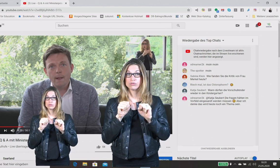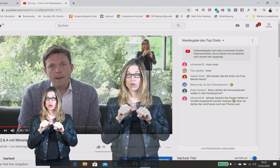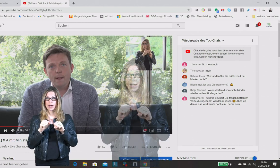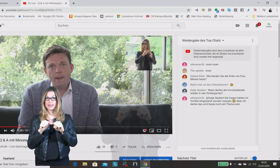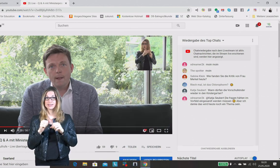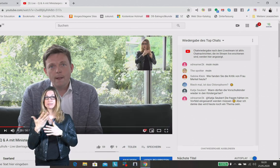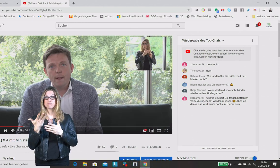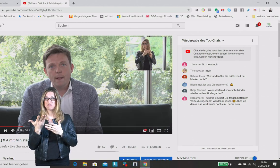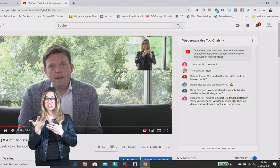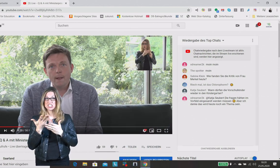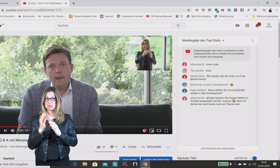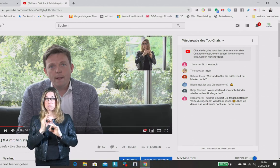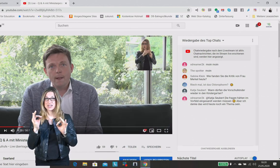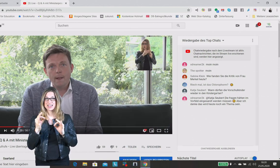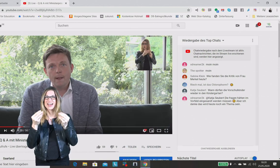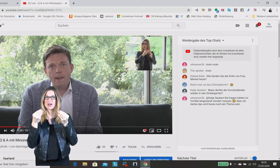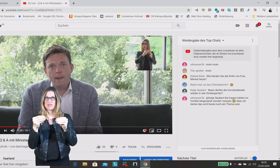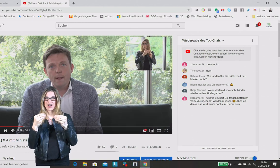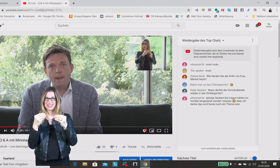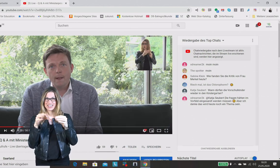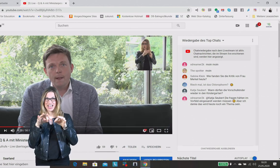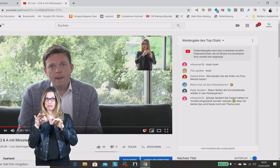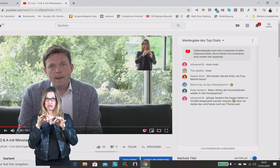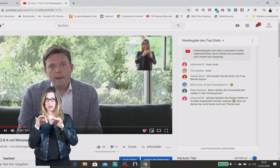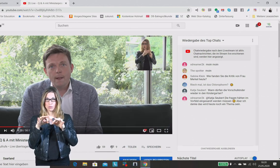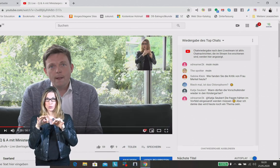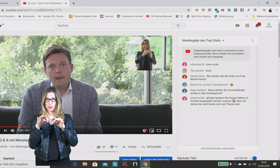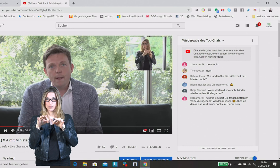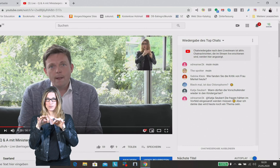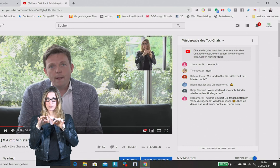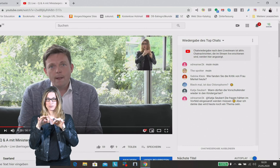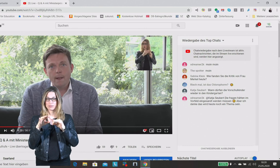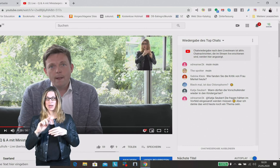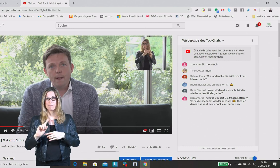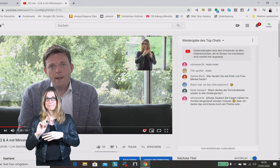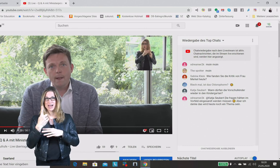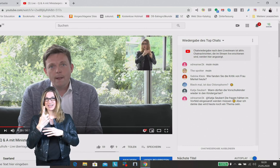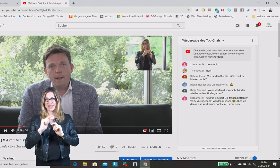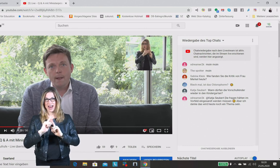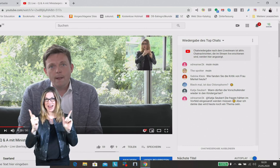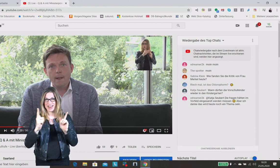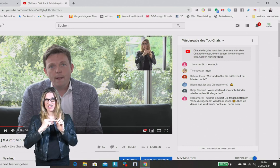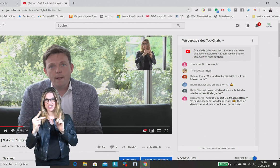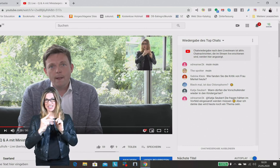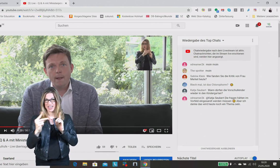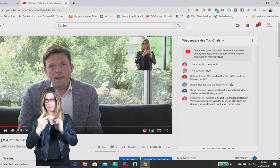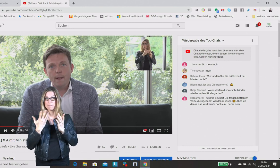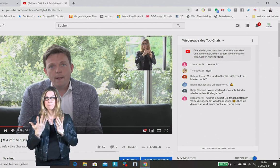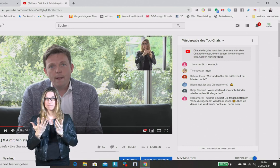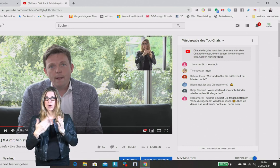Qualitätseinstellung. Die meisten Livestreams werden nun in Full HD wohl sein, also